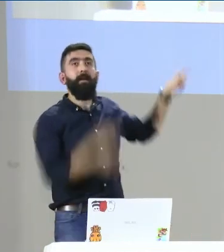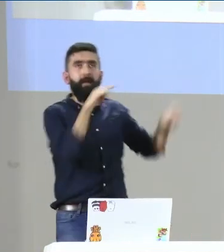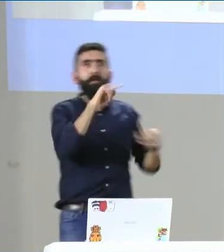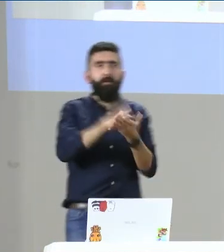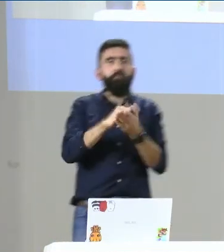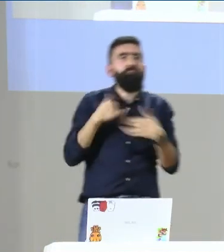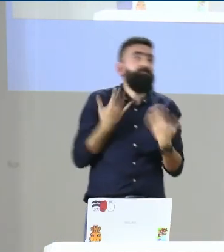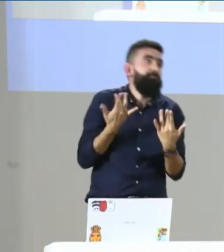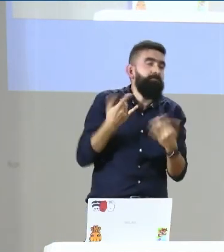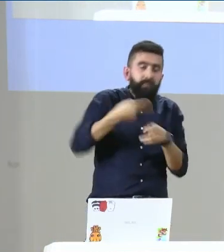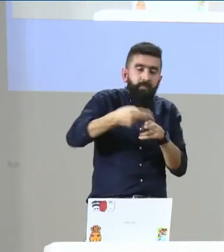Y por último,